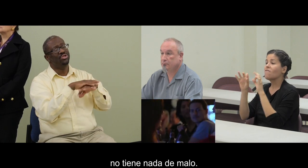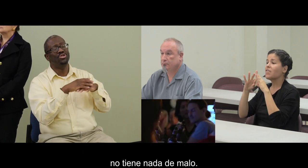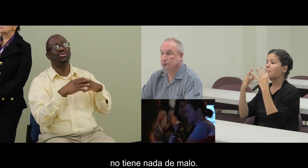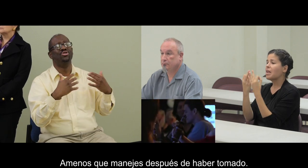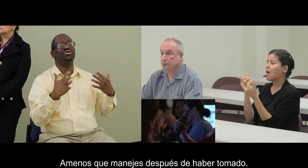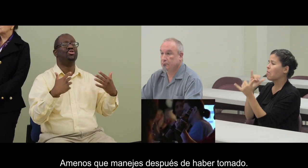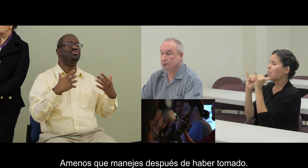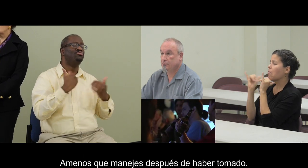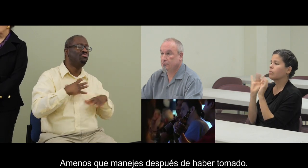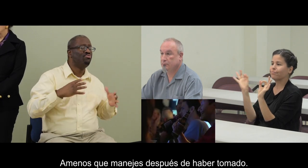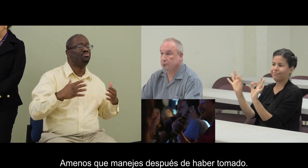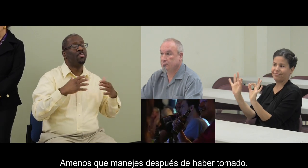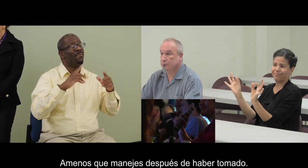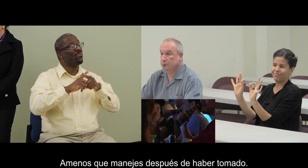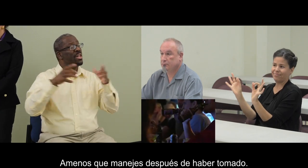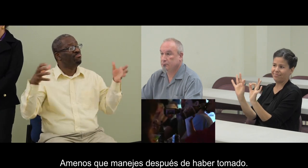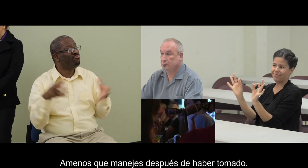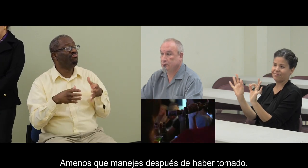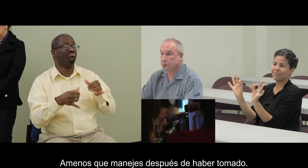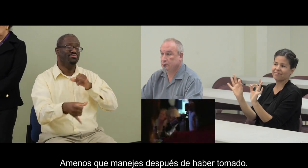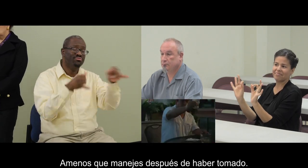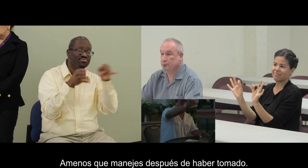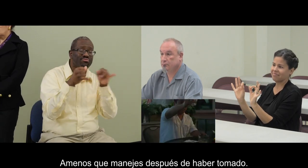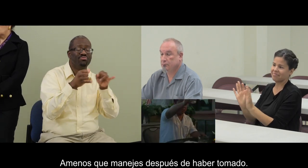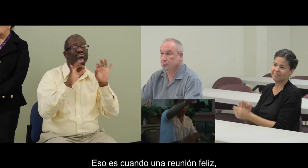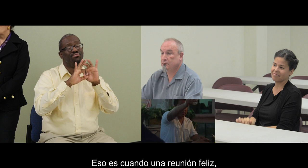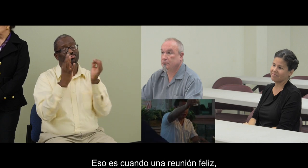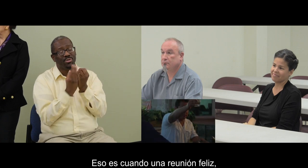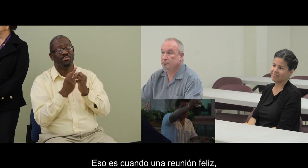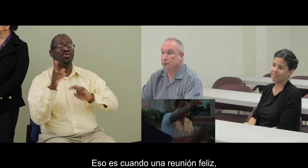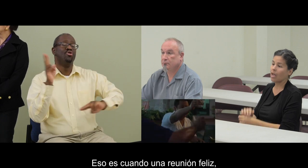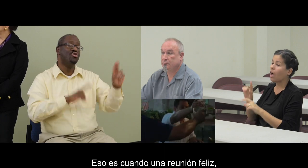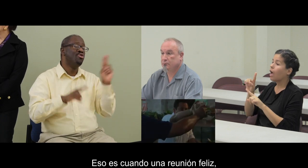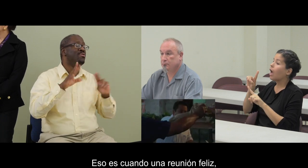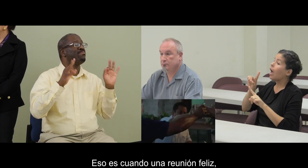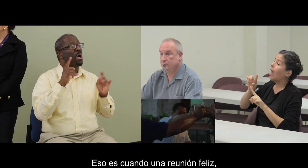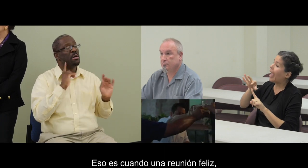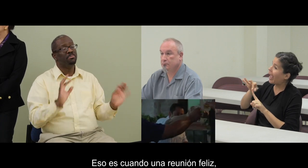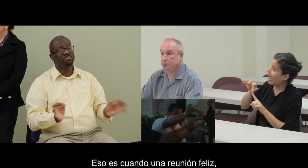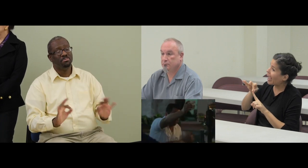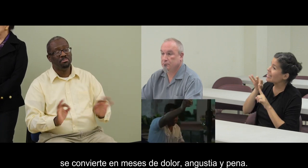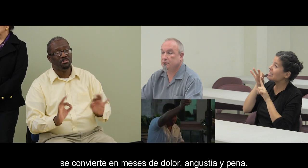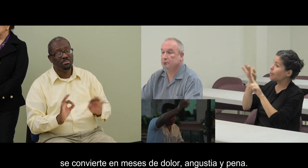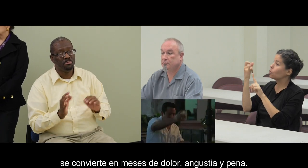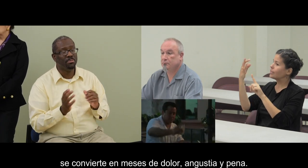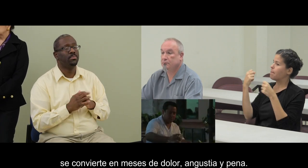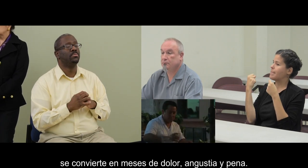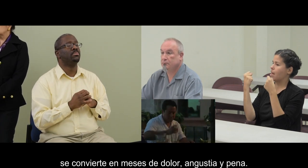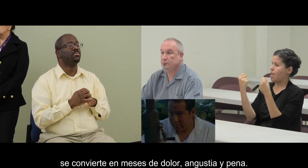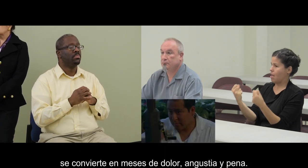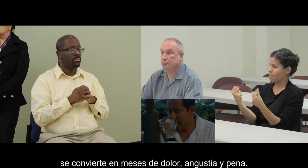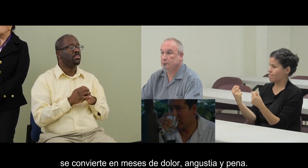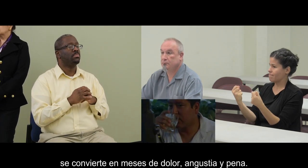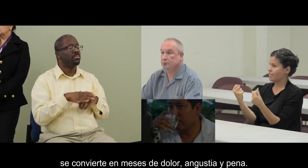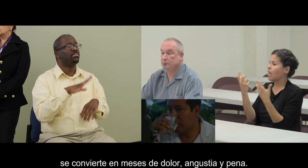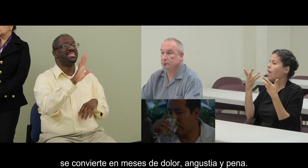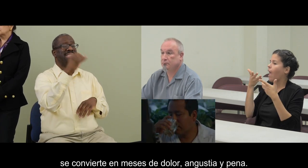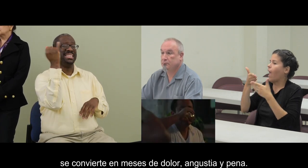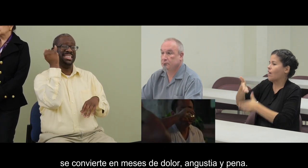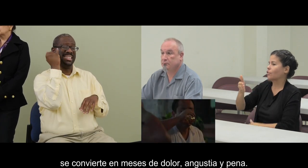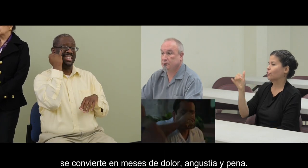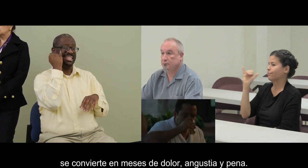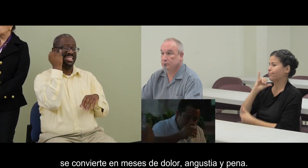nada de malo. Al menos que manejes después de haber tomado. Eso es cuando una reunión feliz se convierte en meses de dolor,